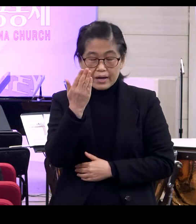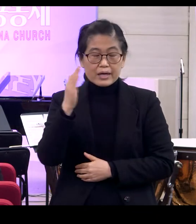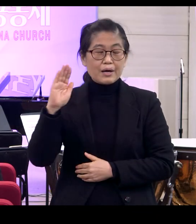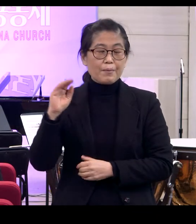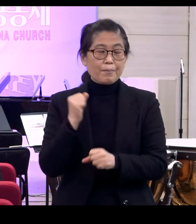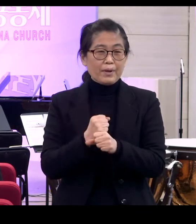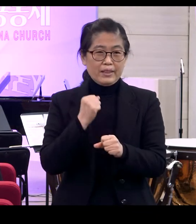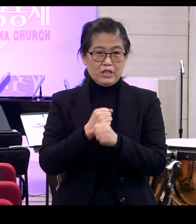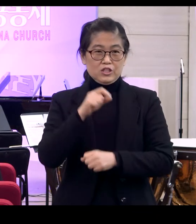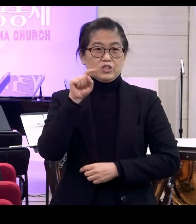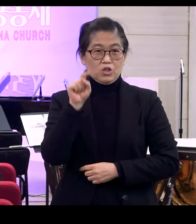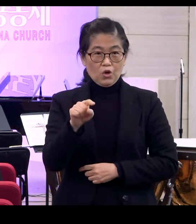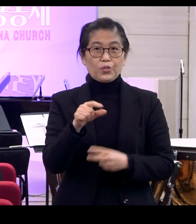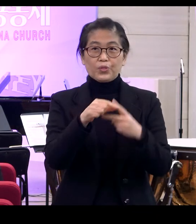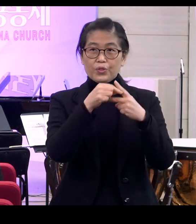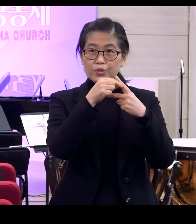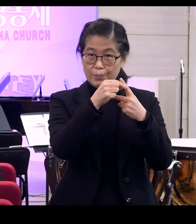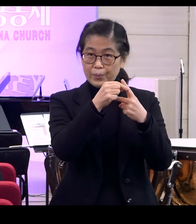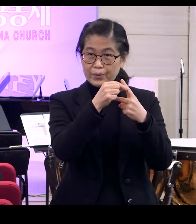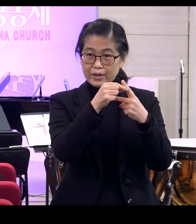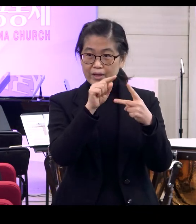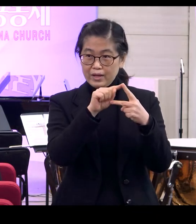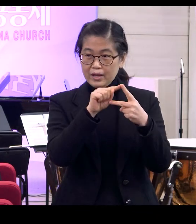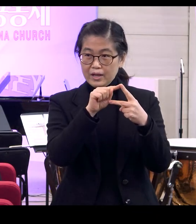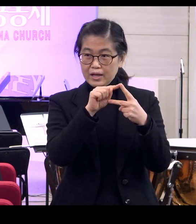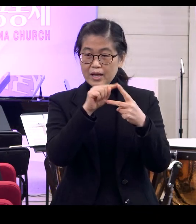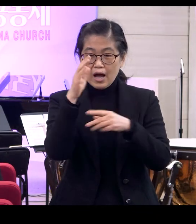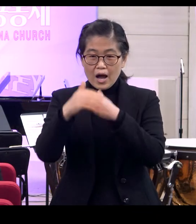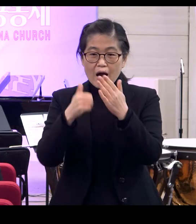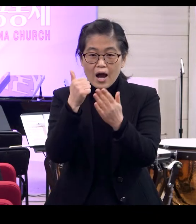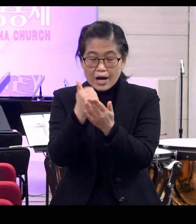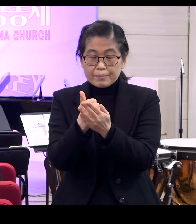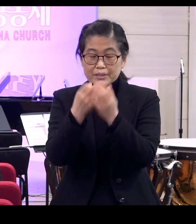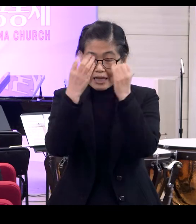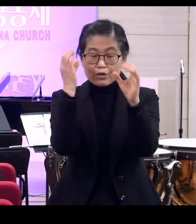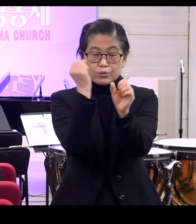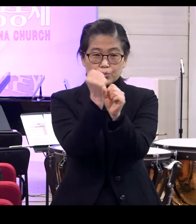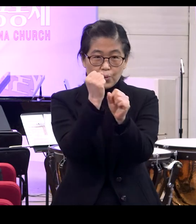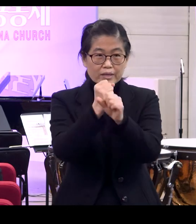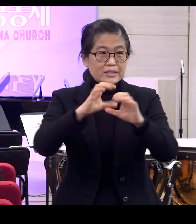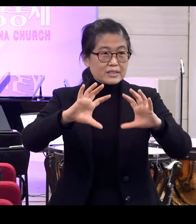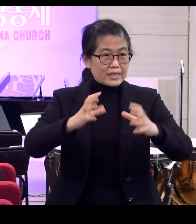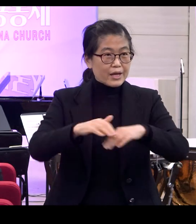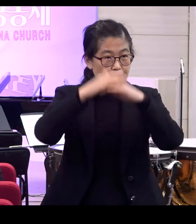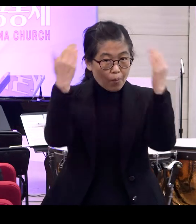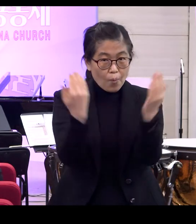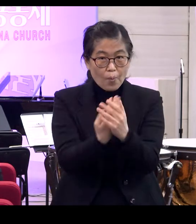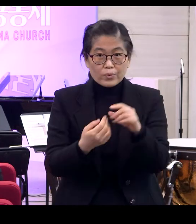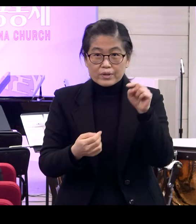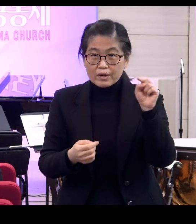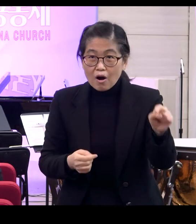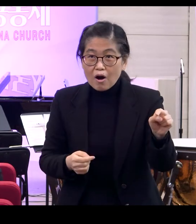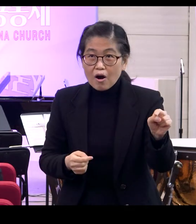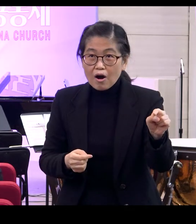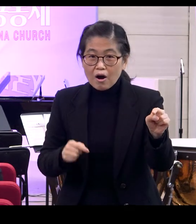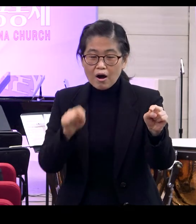만드신 것이라고 하는 것이죠 하나님이 창조하신 세상의 모든 것은요 바로 그 가운데서